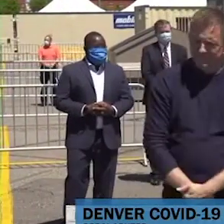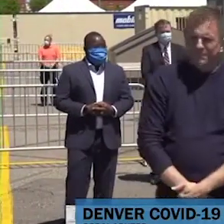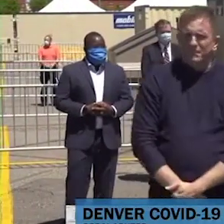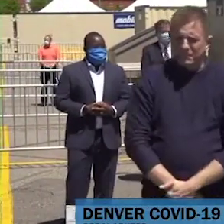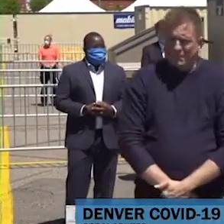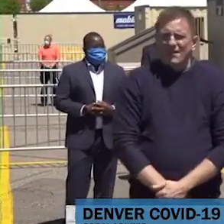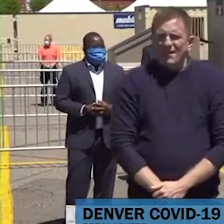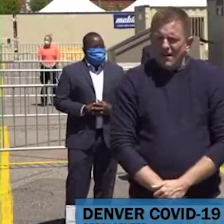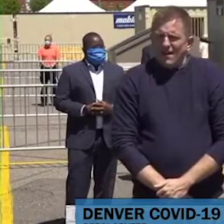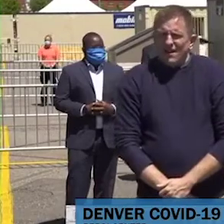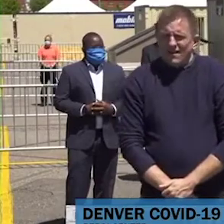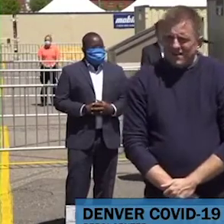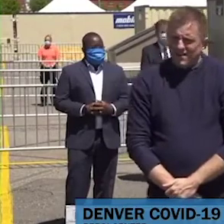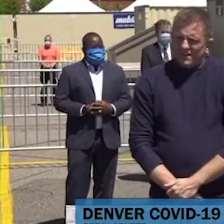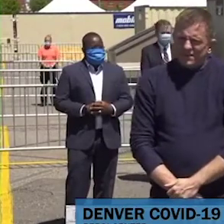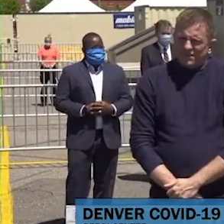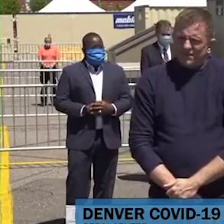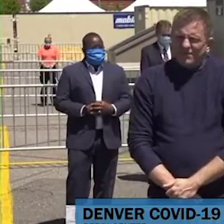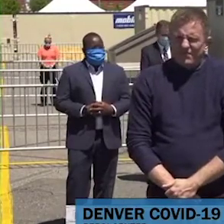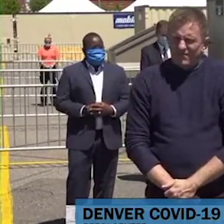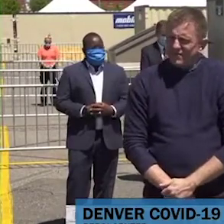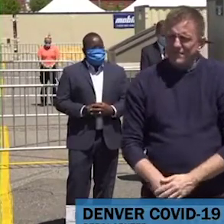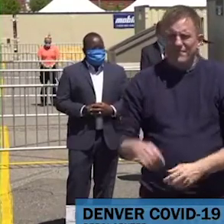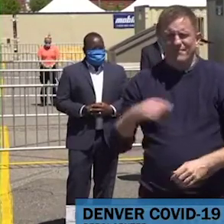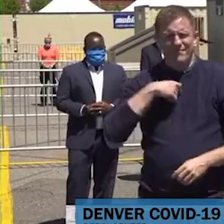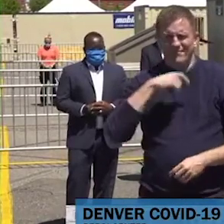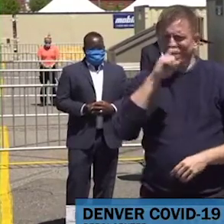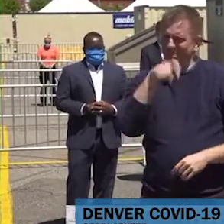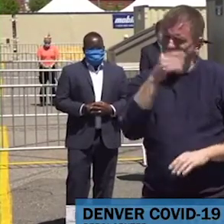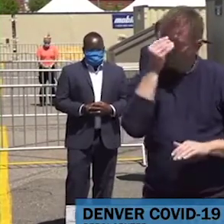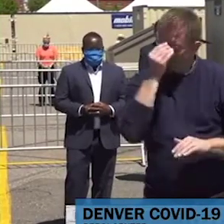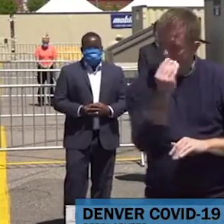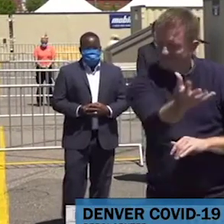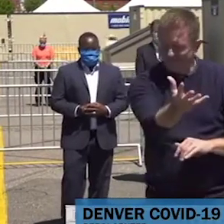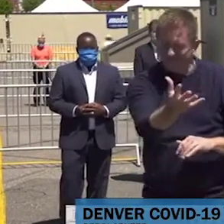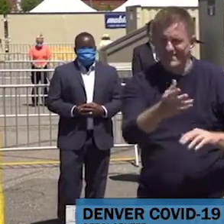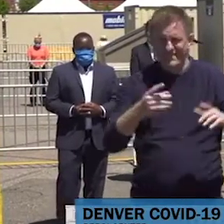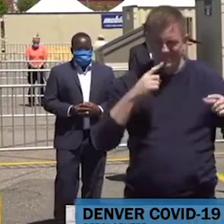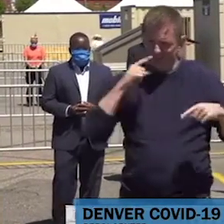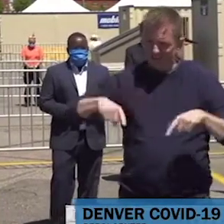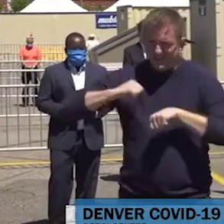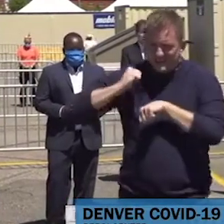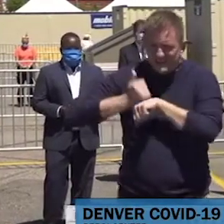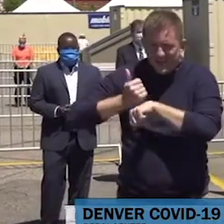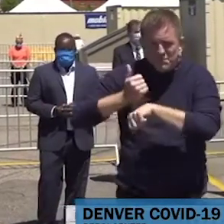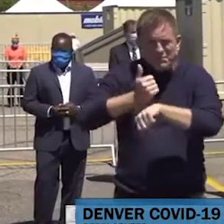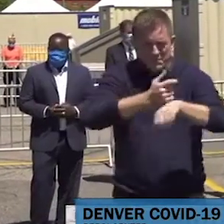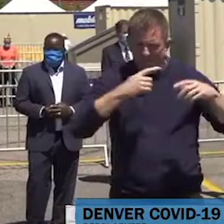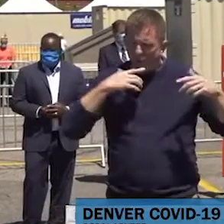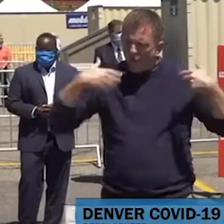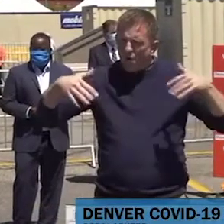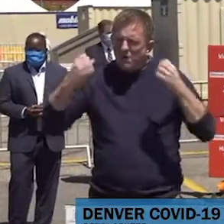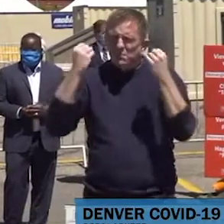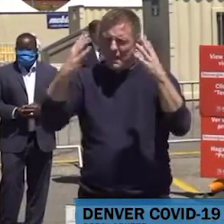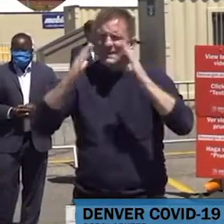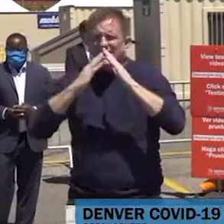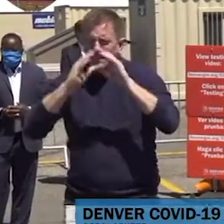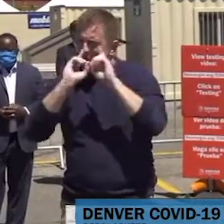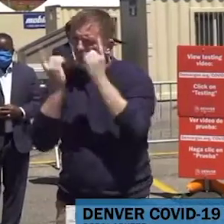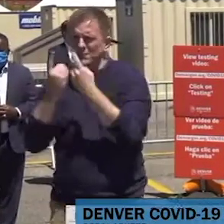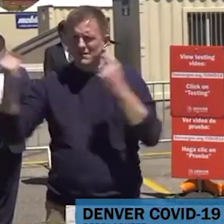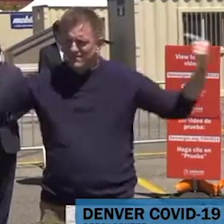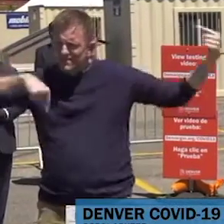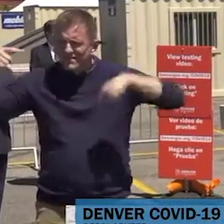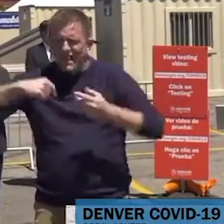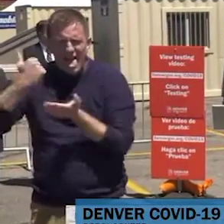Y ahora les quiero decir que tenemos el apoyo de muchos departamentos municipales y socios quienes lograron esto. Así es que